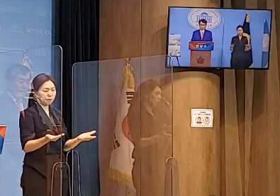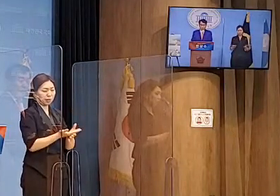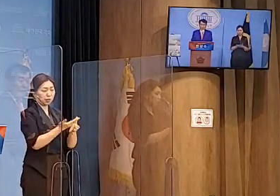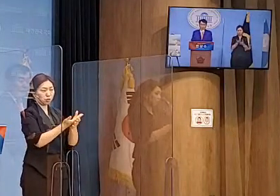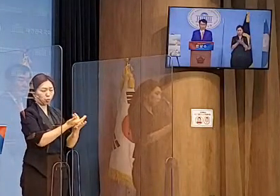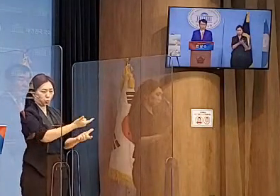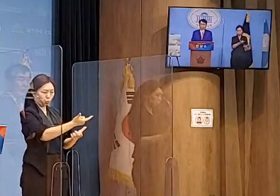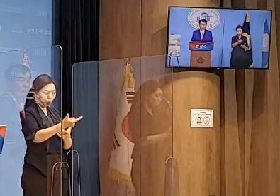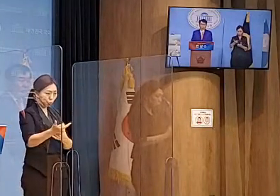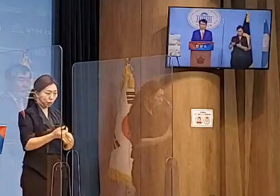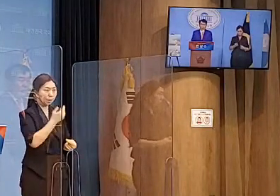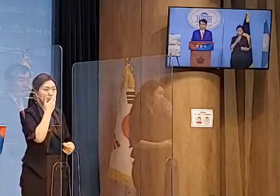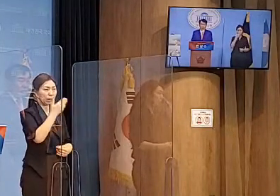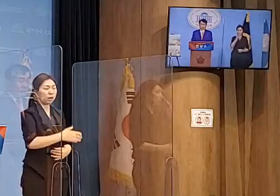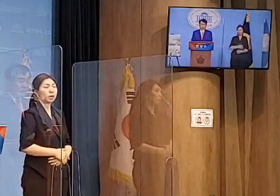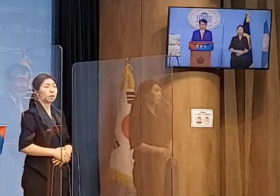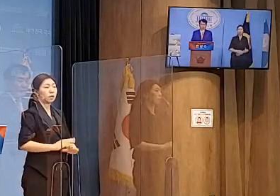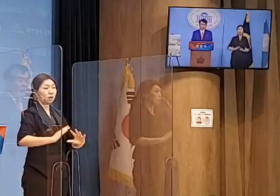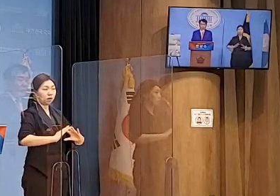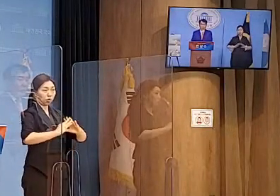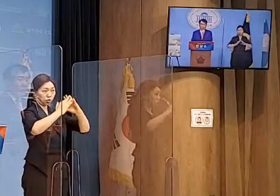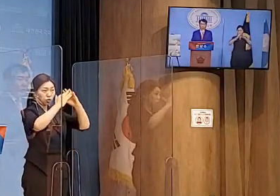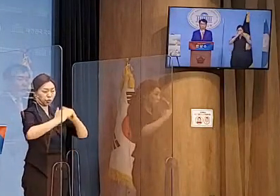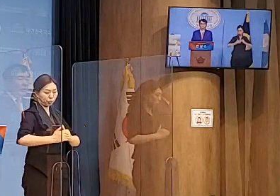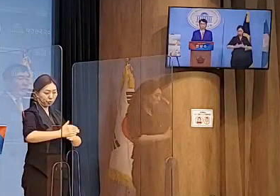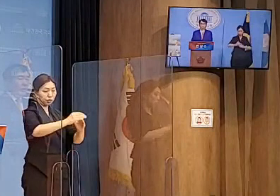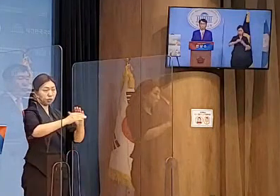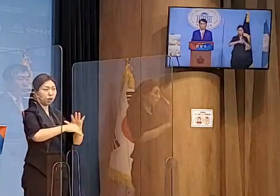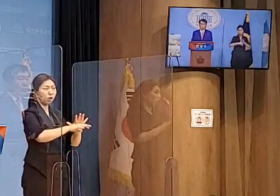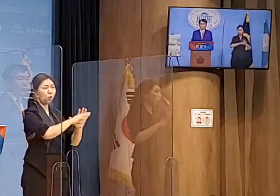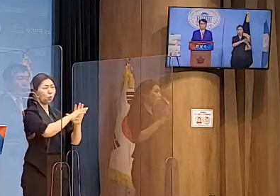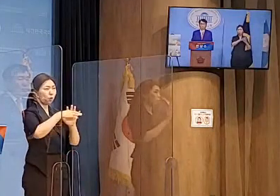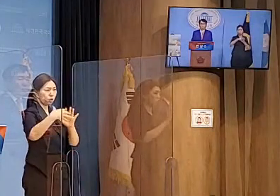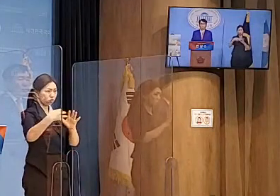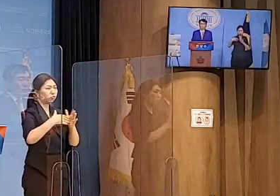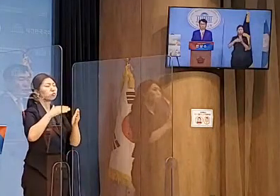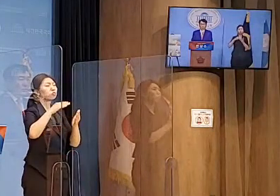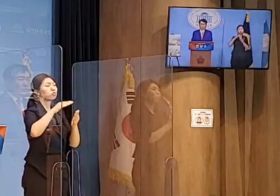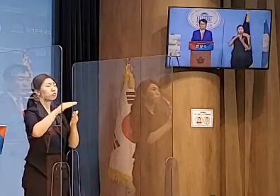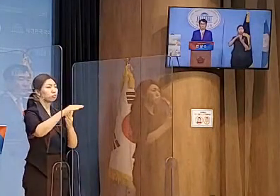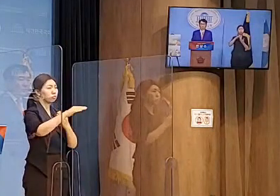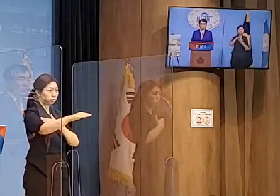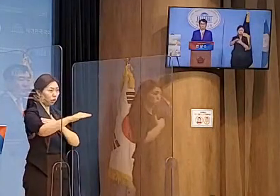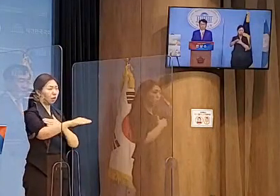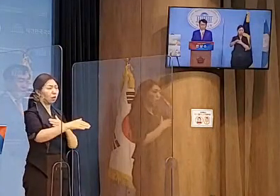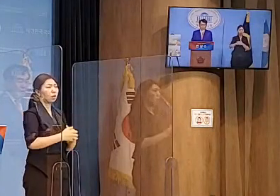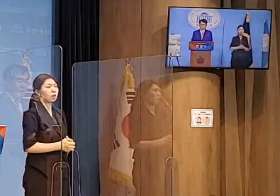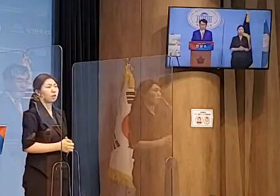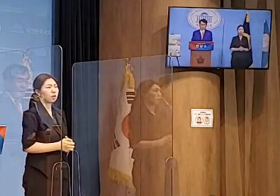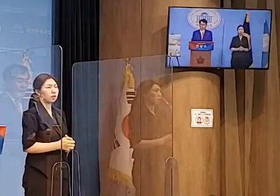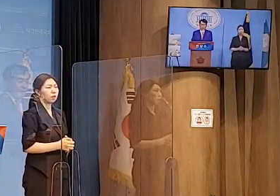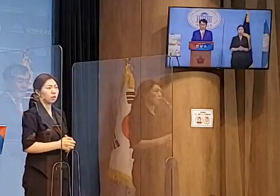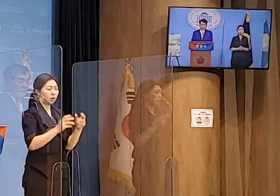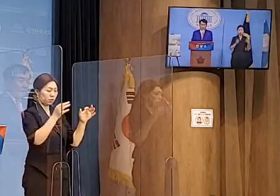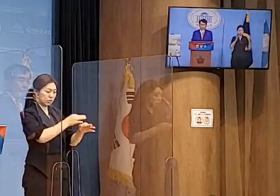건설 과정에서 코로나19 이후 실직 폐업한